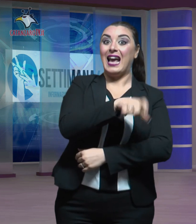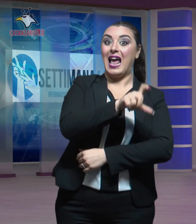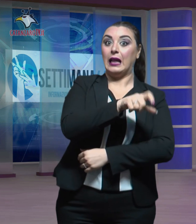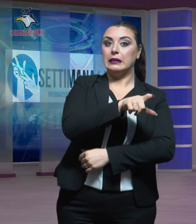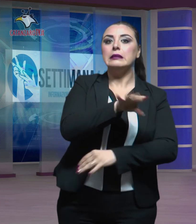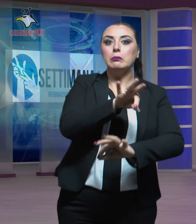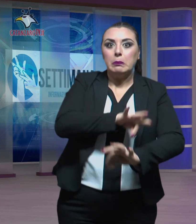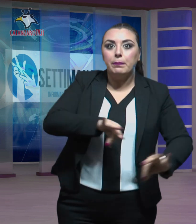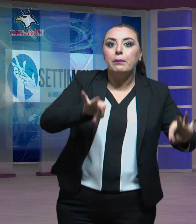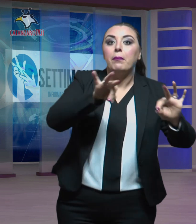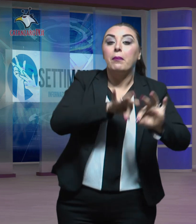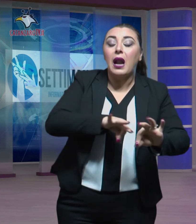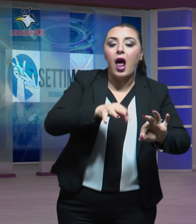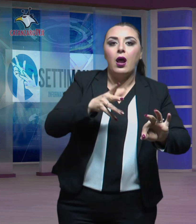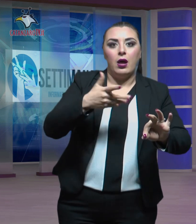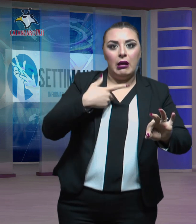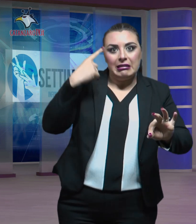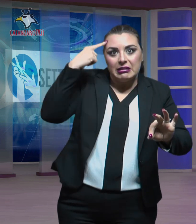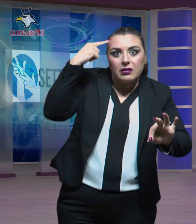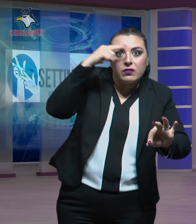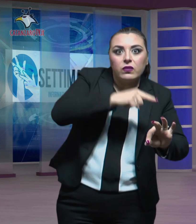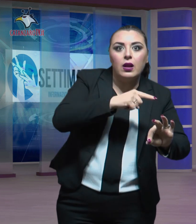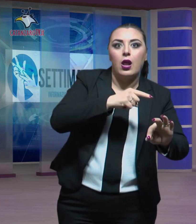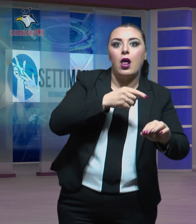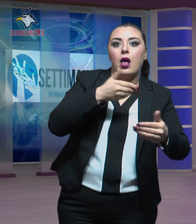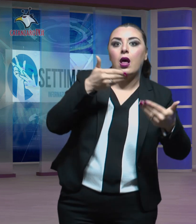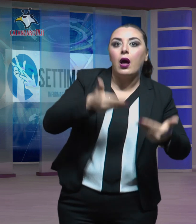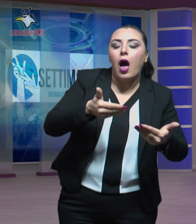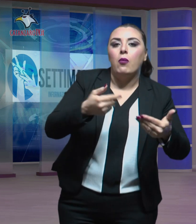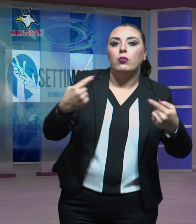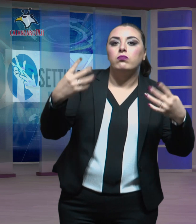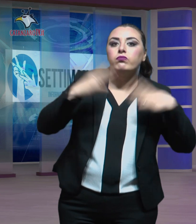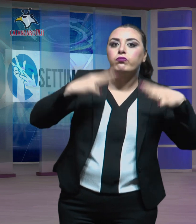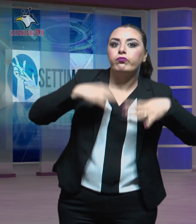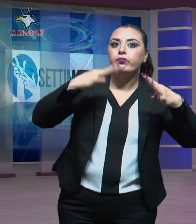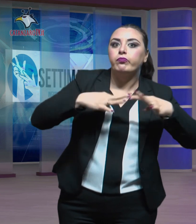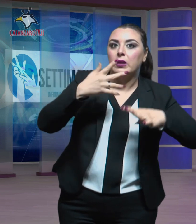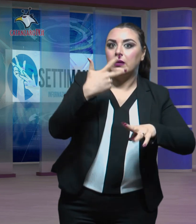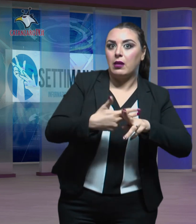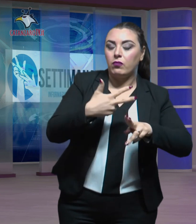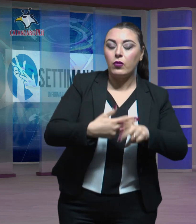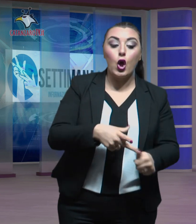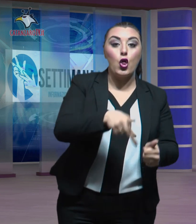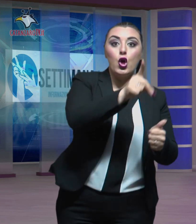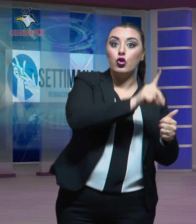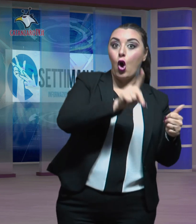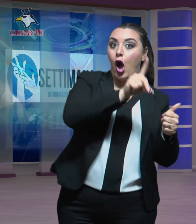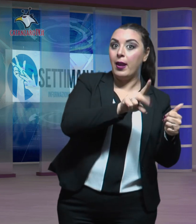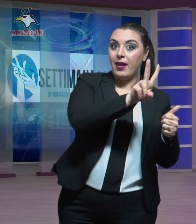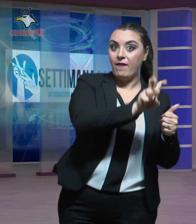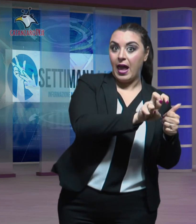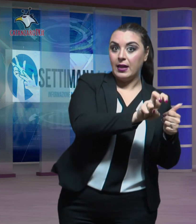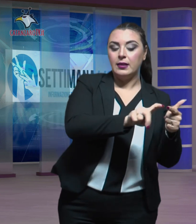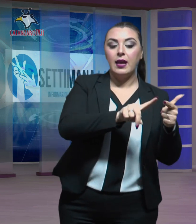si prepara ad un autentico tour de force. Domenica 20 e